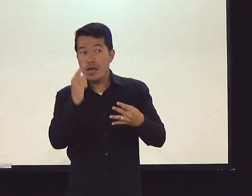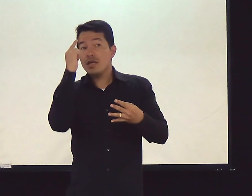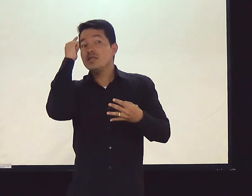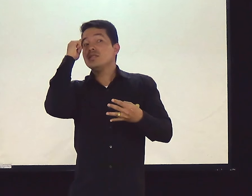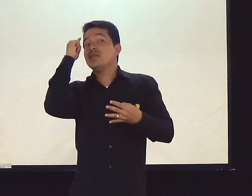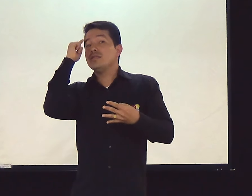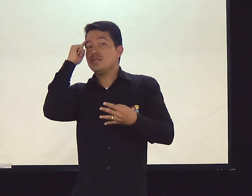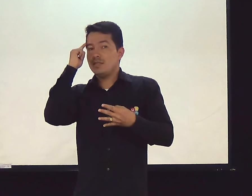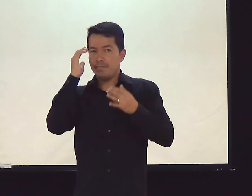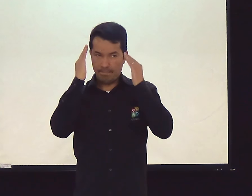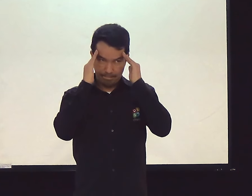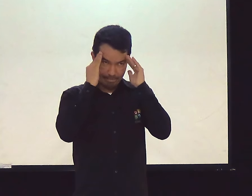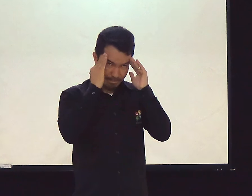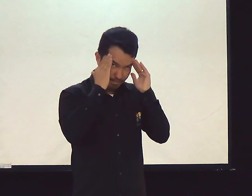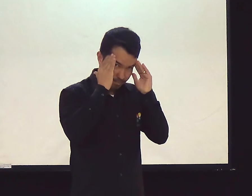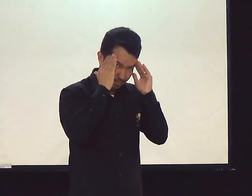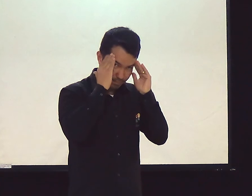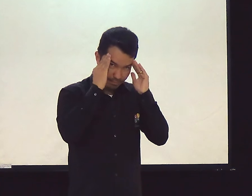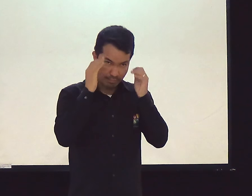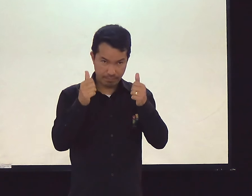deles. Certo? Entenderam?